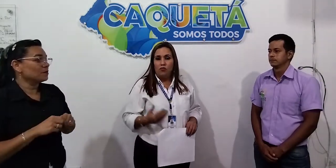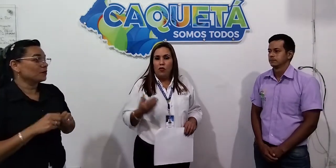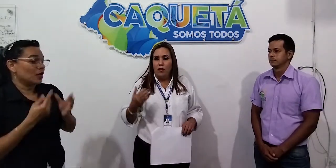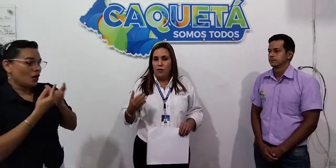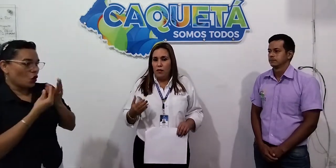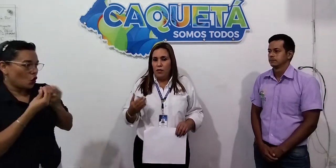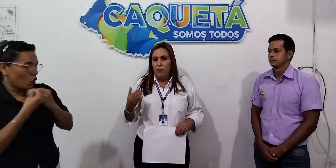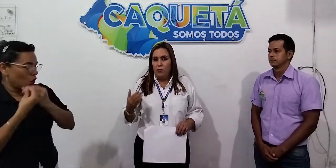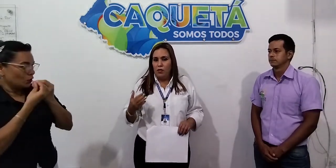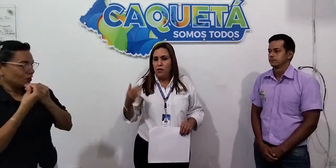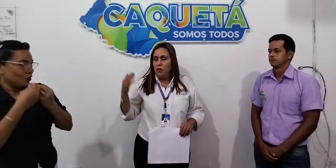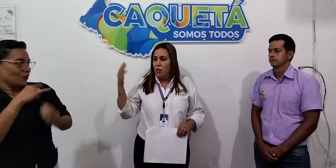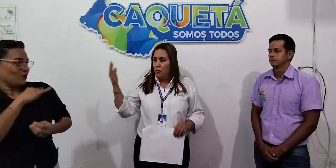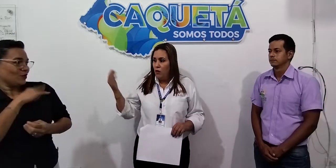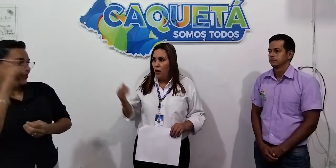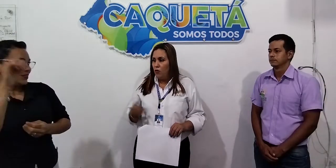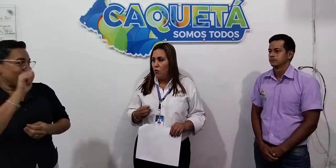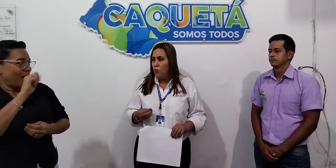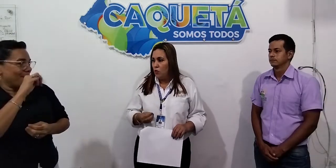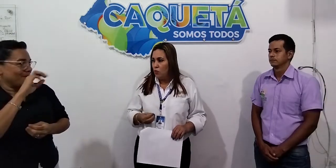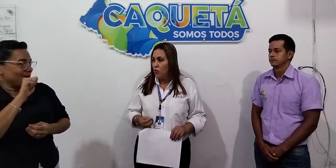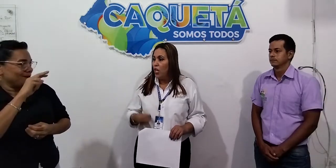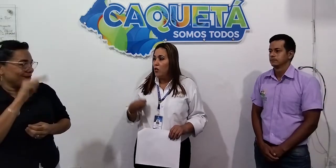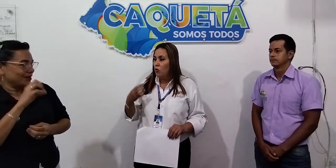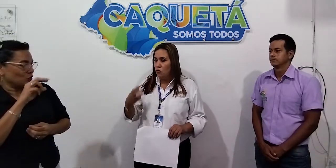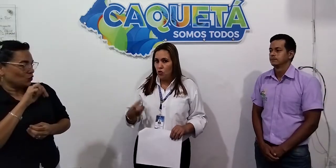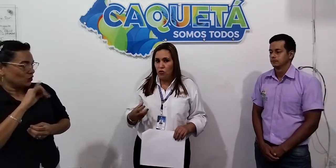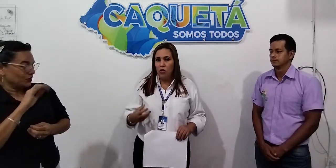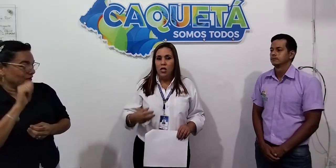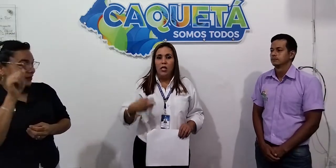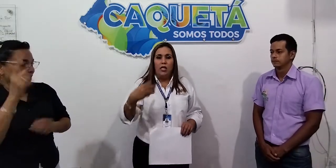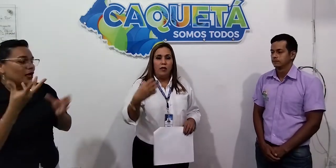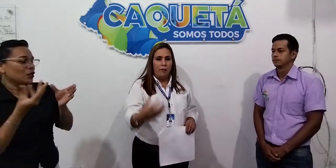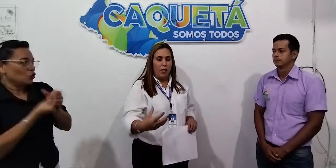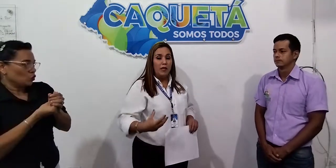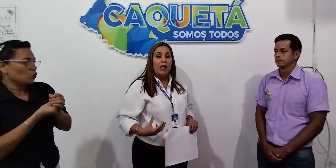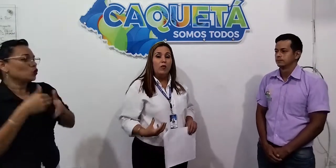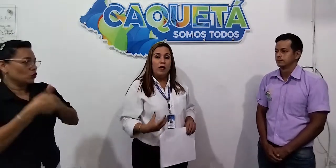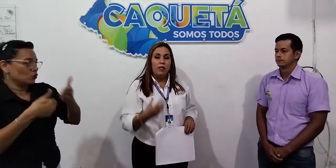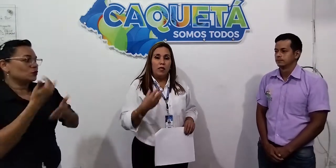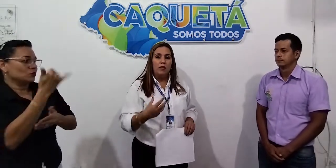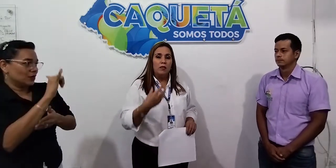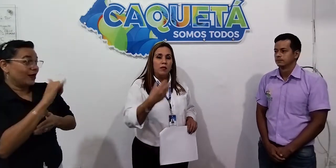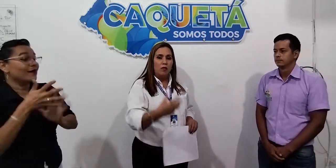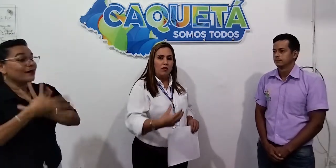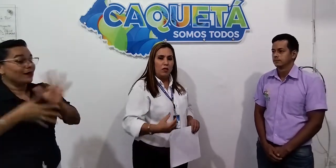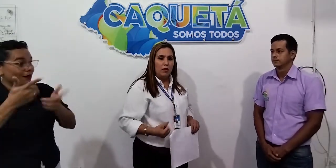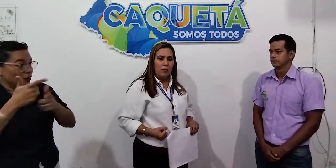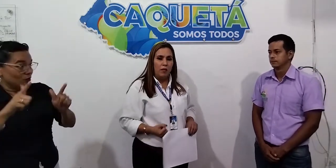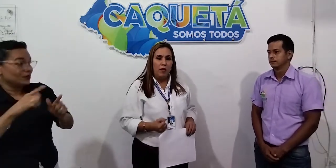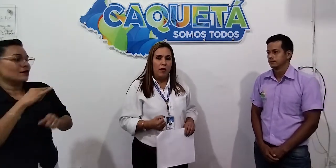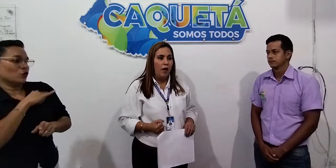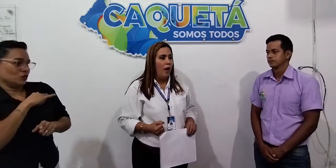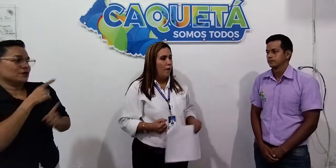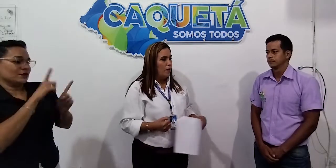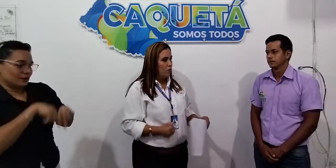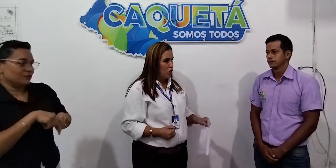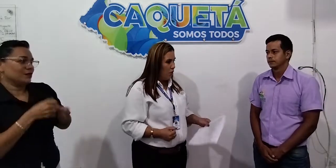Universidad de la Amazonía, se han ido trabajando en el proceso de inclusión y también de lengua de señas desde la Universidad de la Amazonía